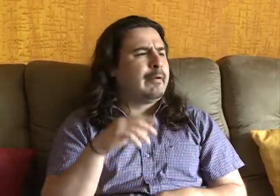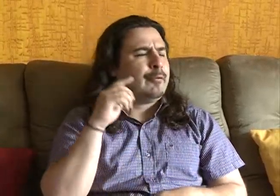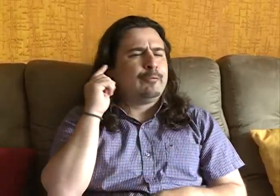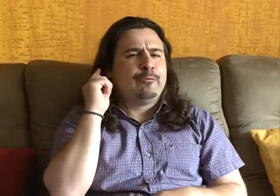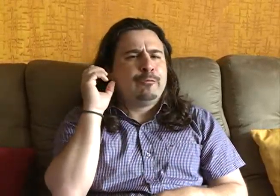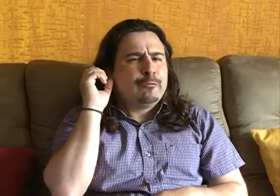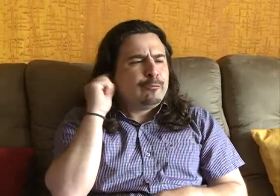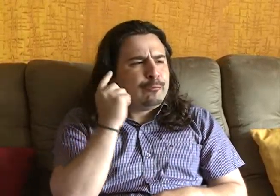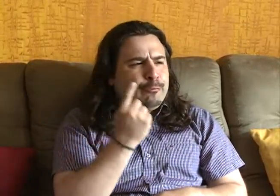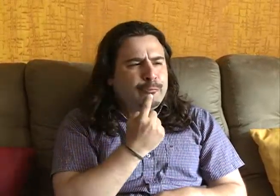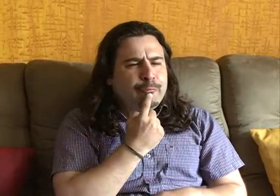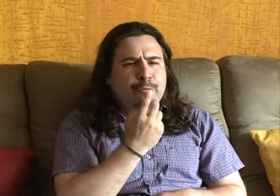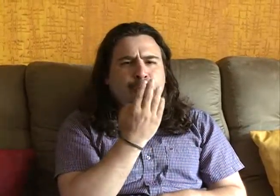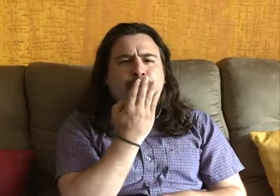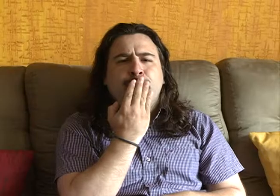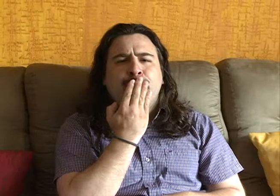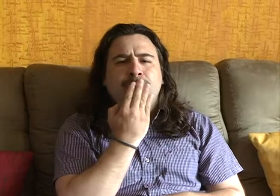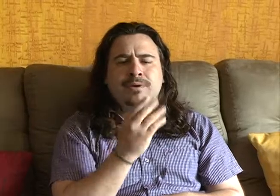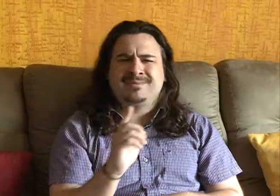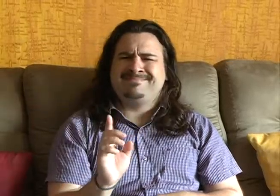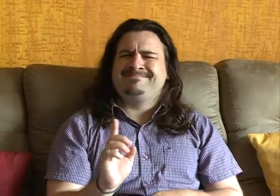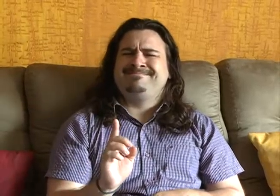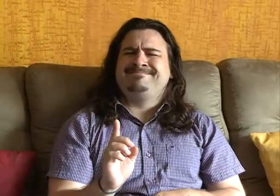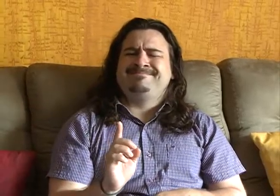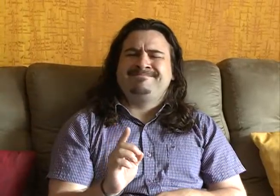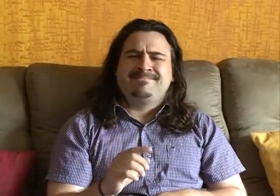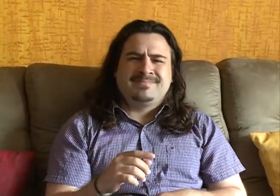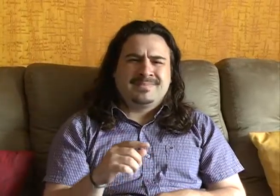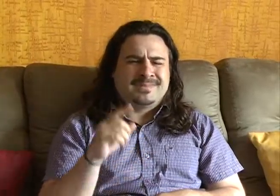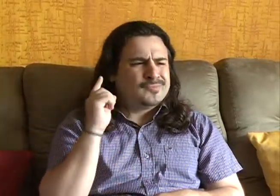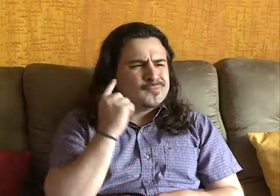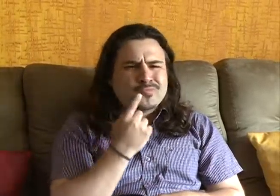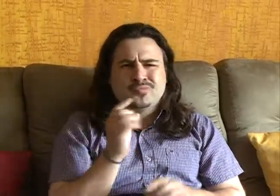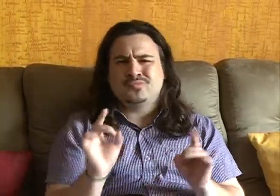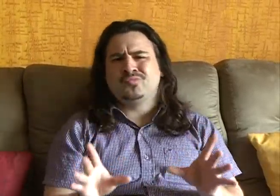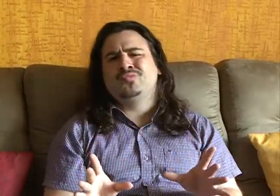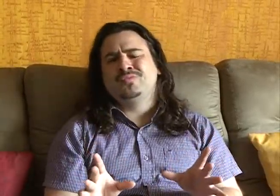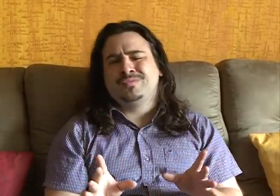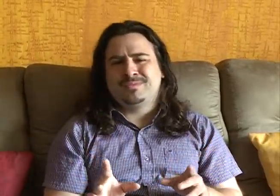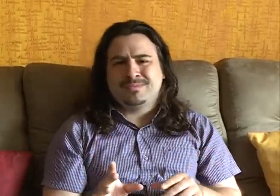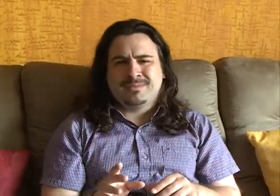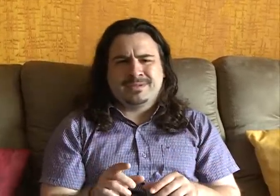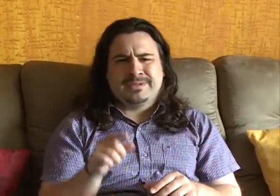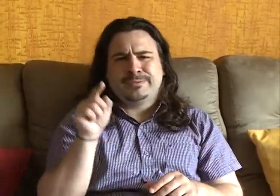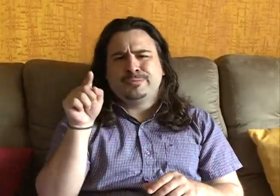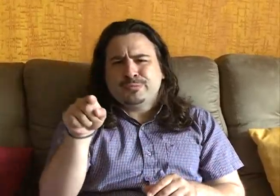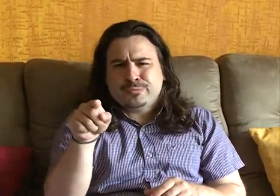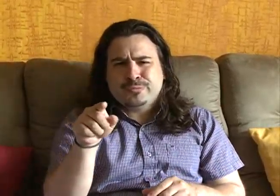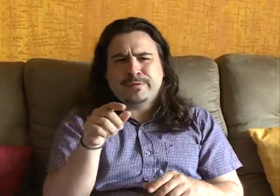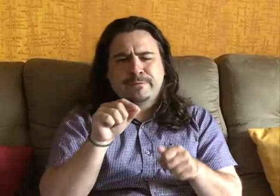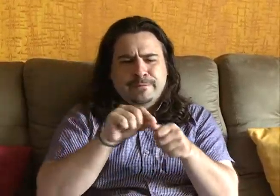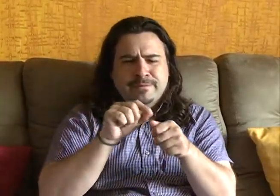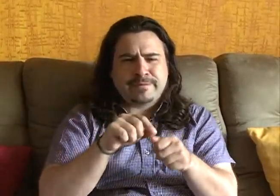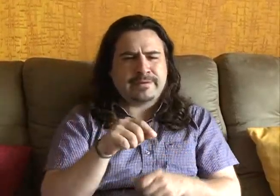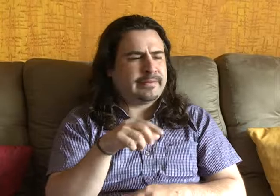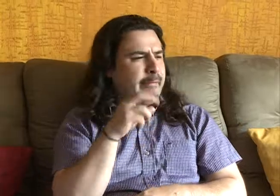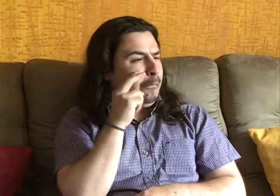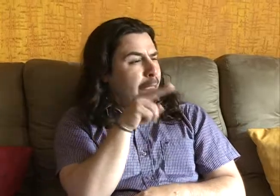Quando eu vejo um surdo, as pessoas se referem a ele como surdo-mudo. Não façam isso. É só surdo.